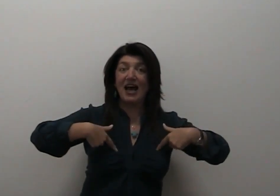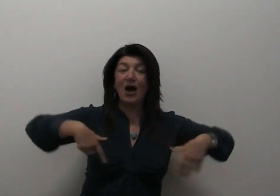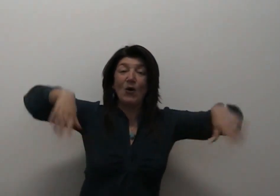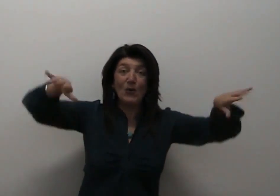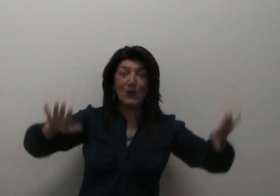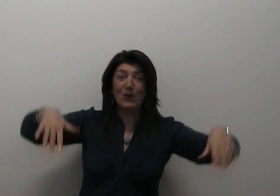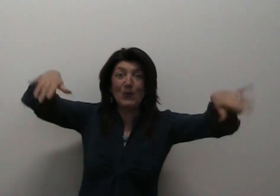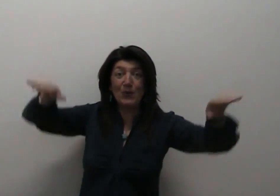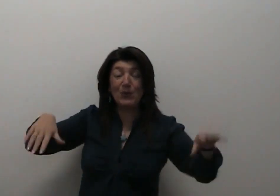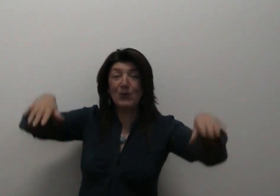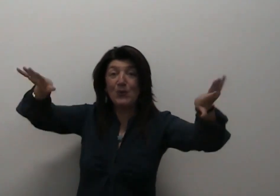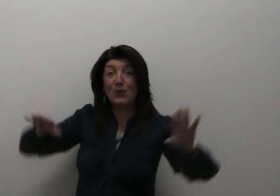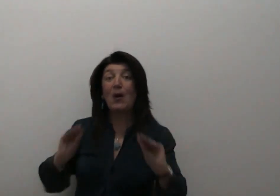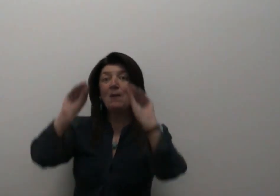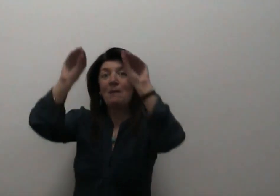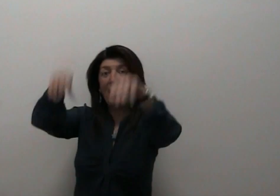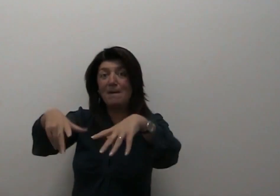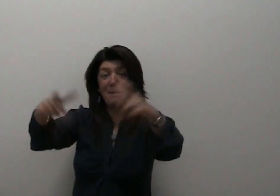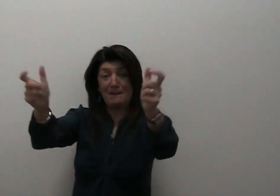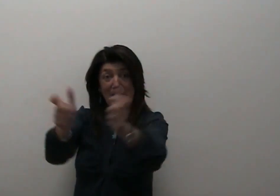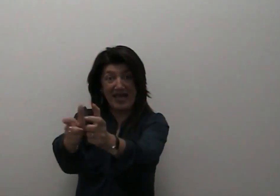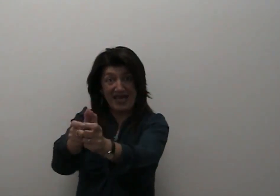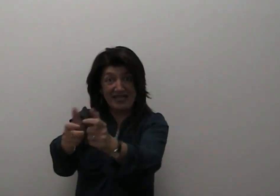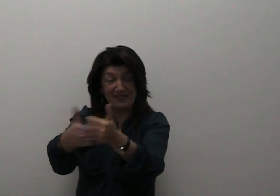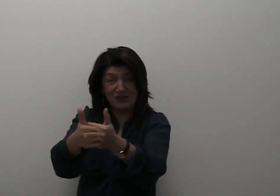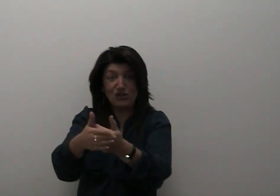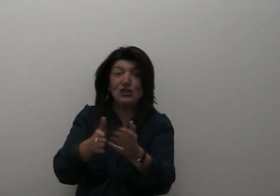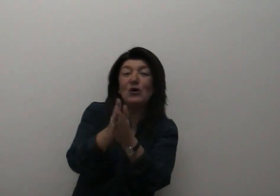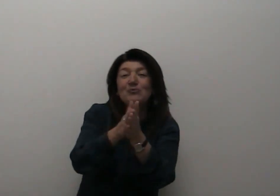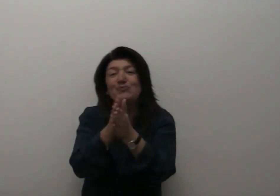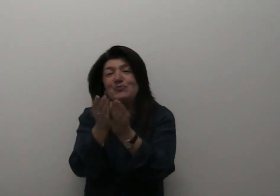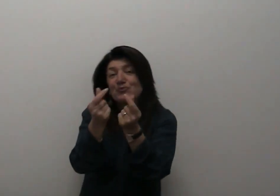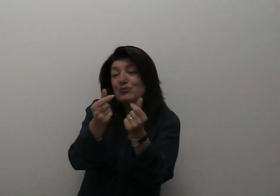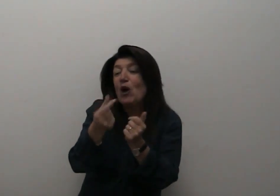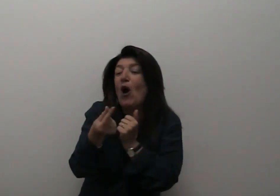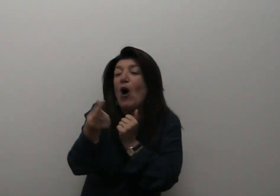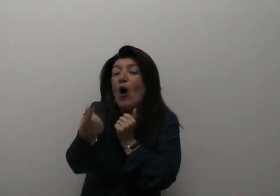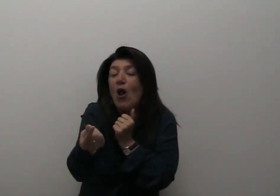sperando che i soldi bastino, altrimenti sceglierà quelle più economiche.